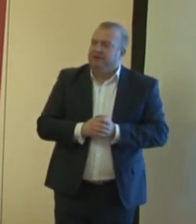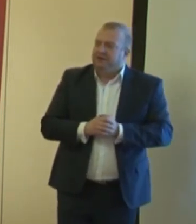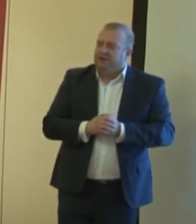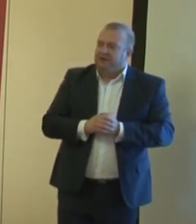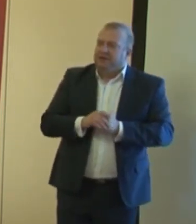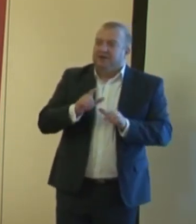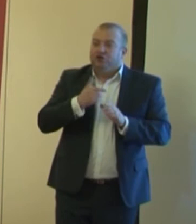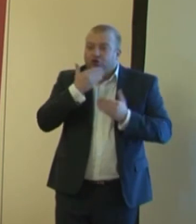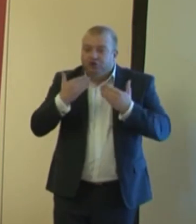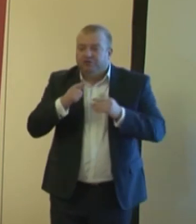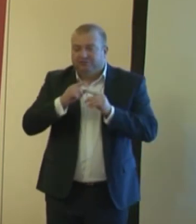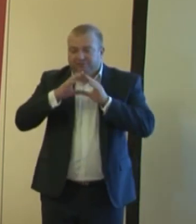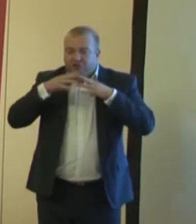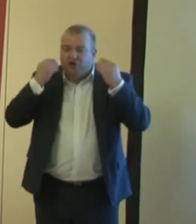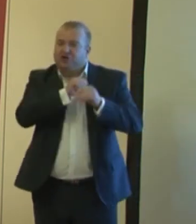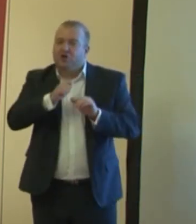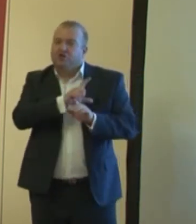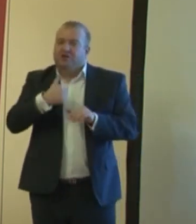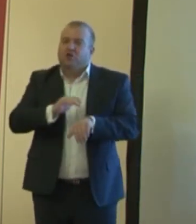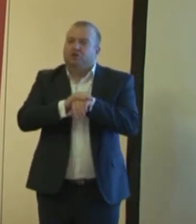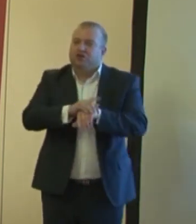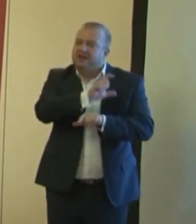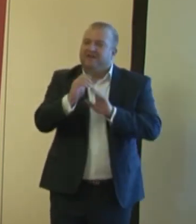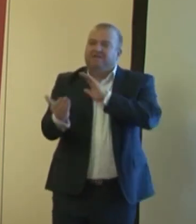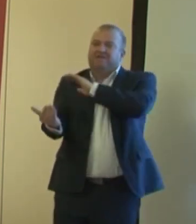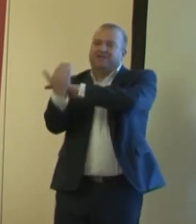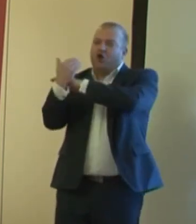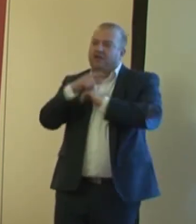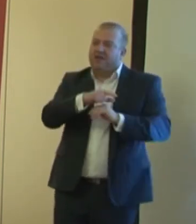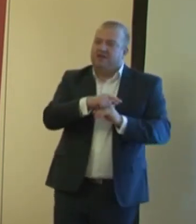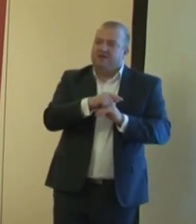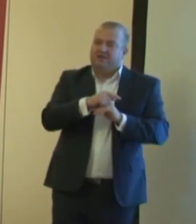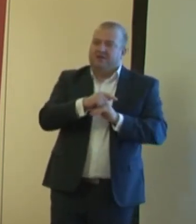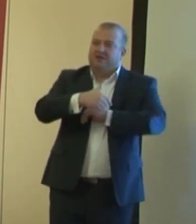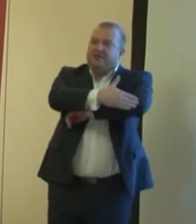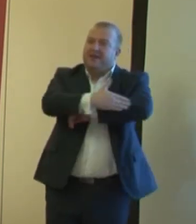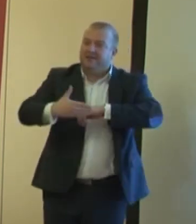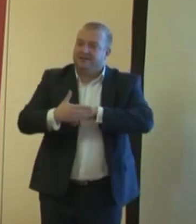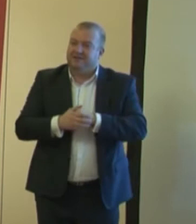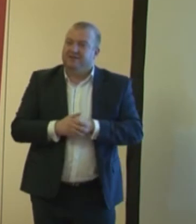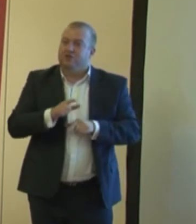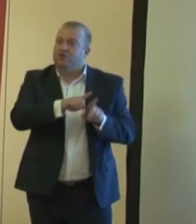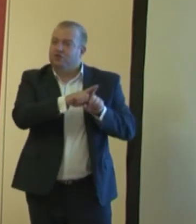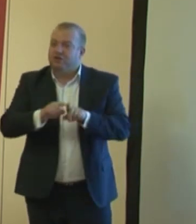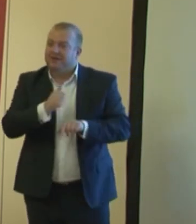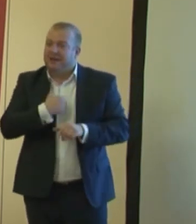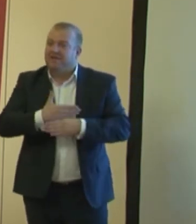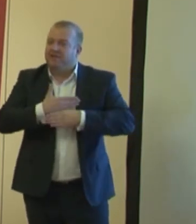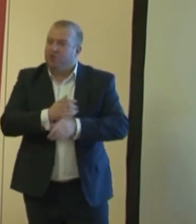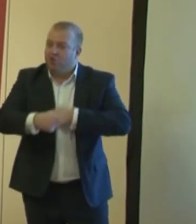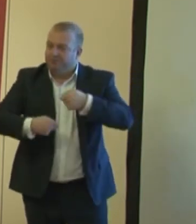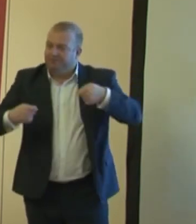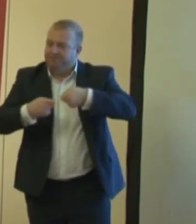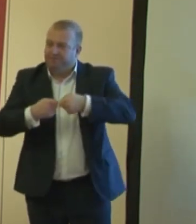przedstawiciele za naszej wschodniej granicy, tutaj Pani z Moskwy, którzy również z nami współpracują.